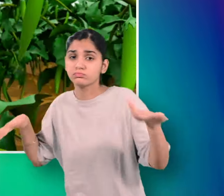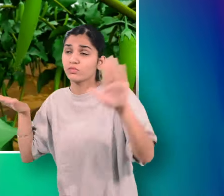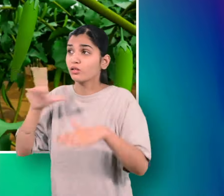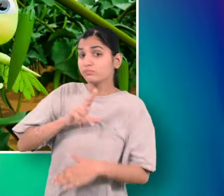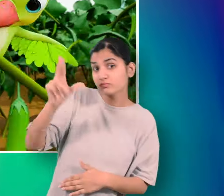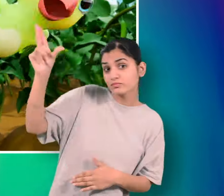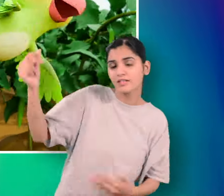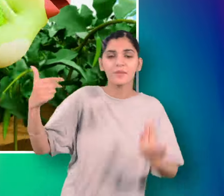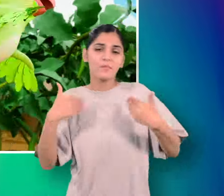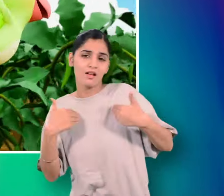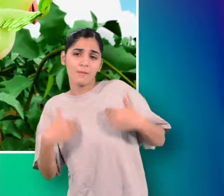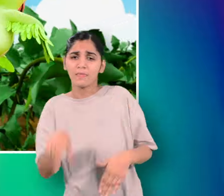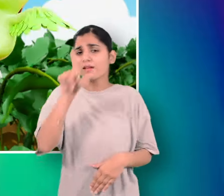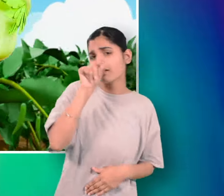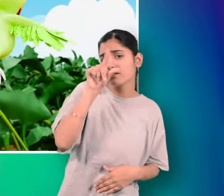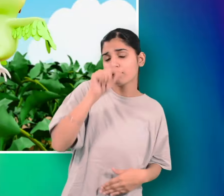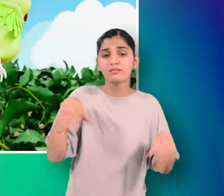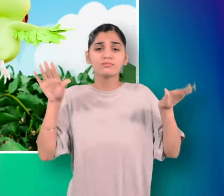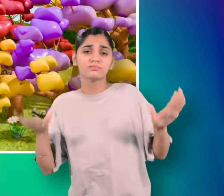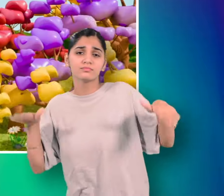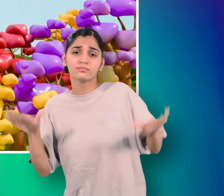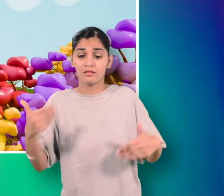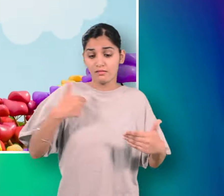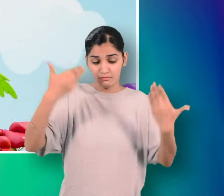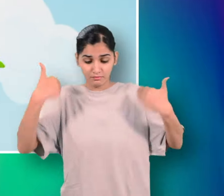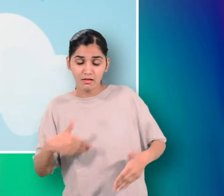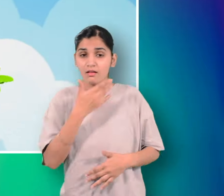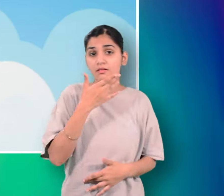छटू पर उड़ जाता हूँ तोता हूँ मैं तोता हूँ